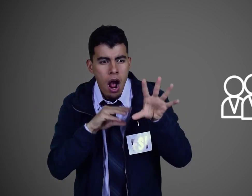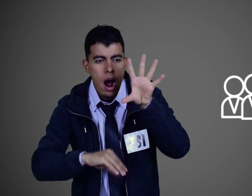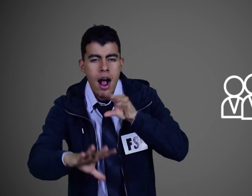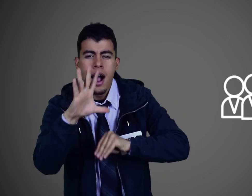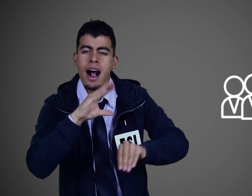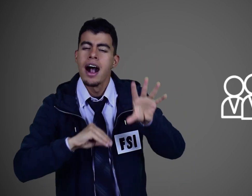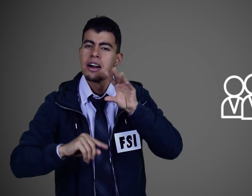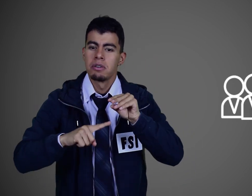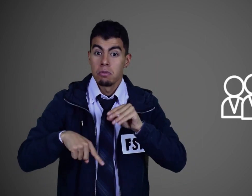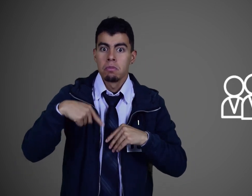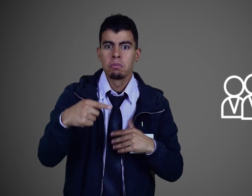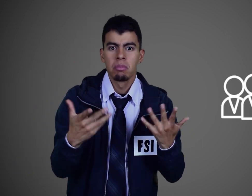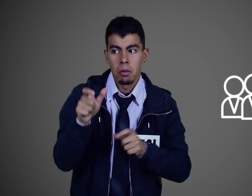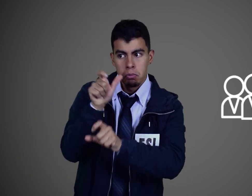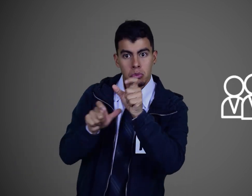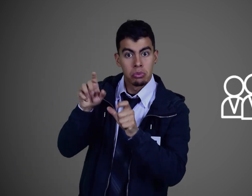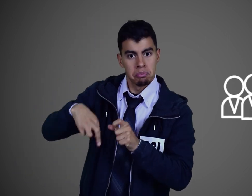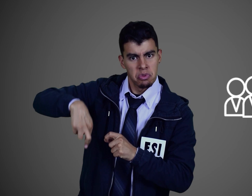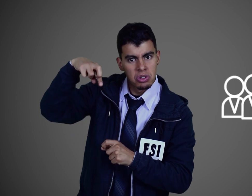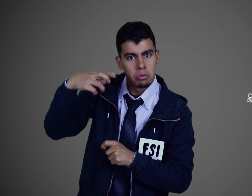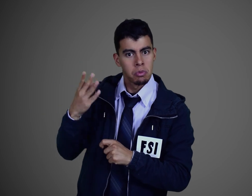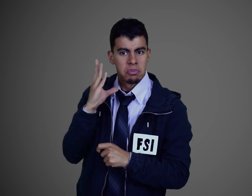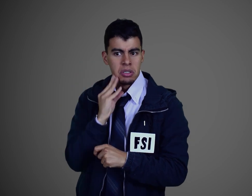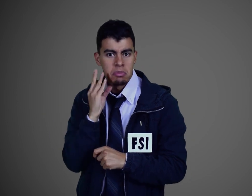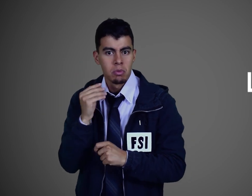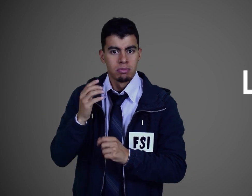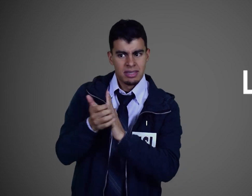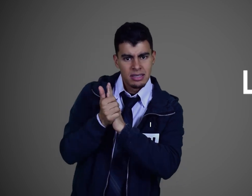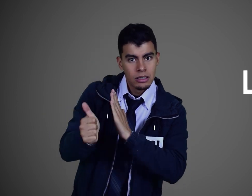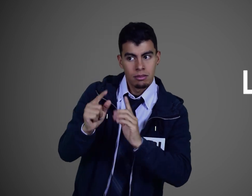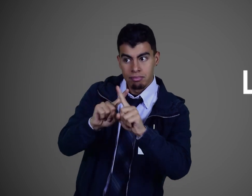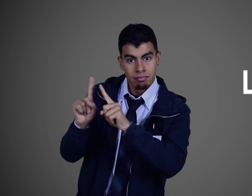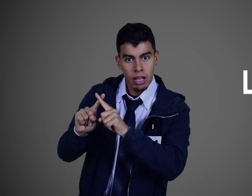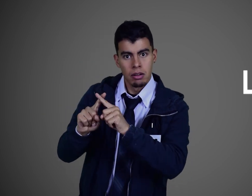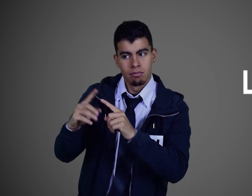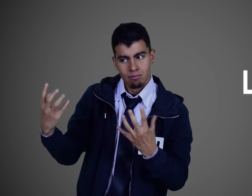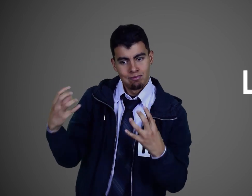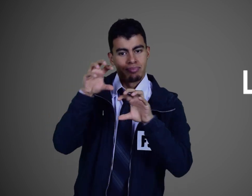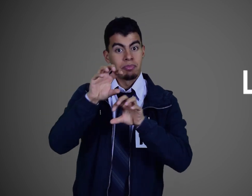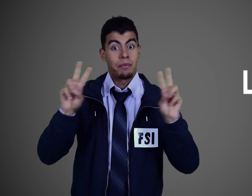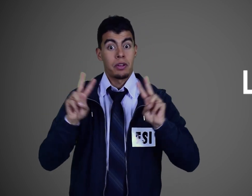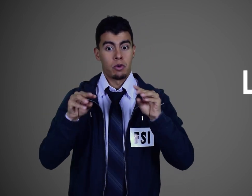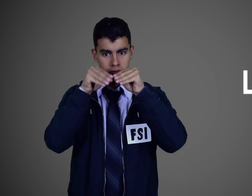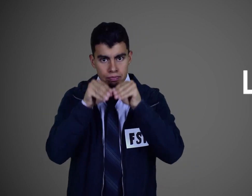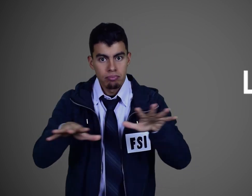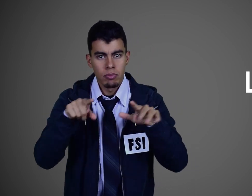Luego, tendremos a profesionales, diferentes expertos en transmisiones en vivo, los cuales darán explicaciones y